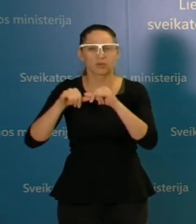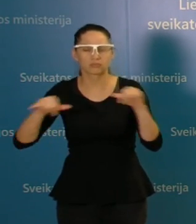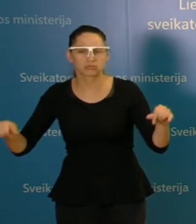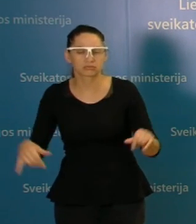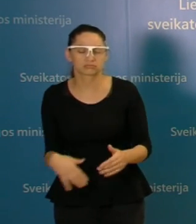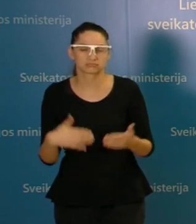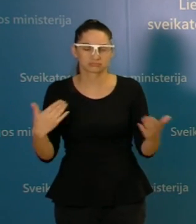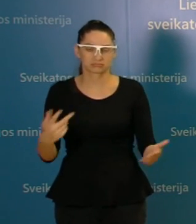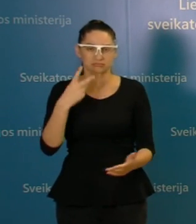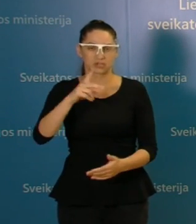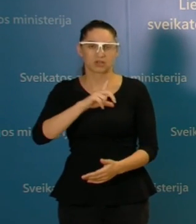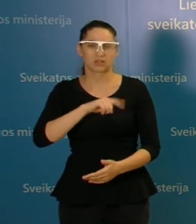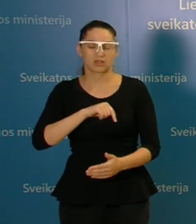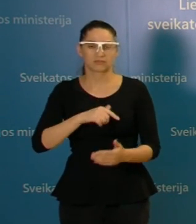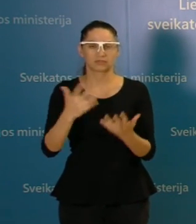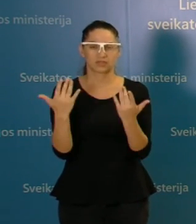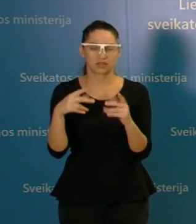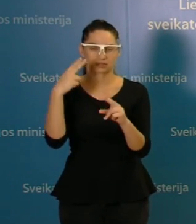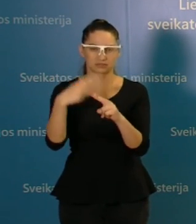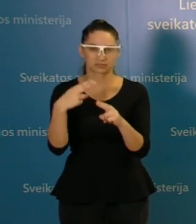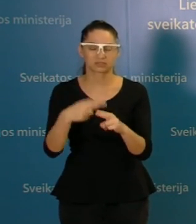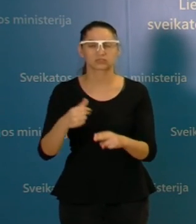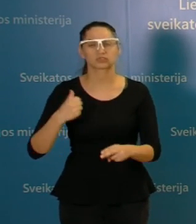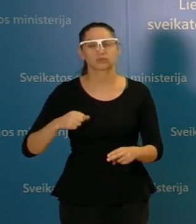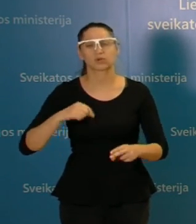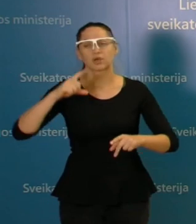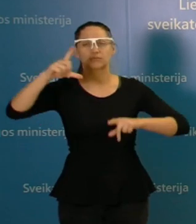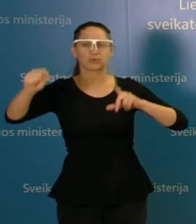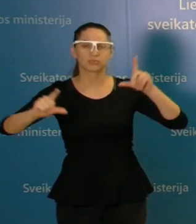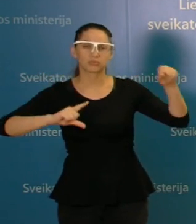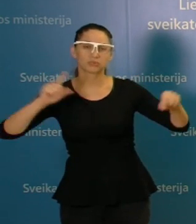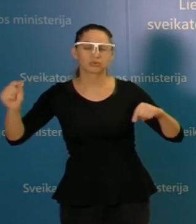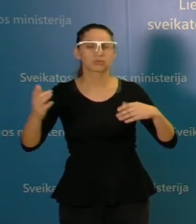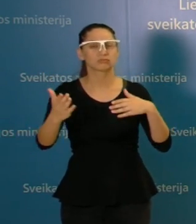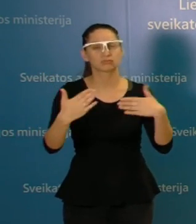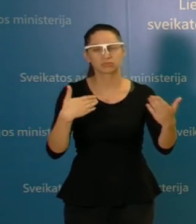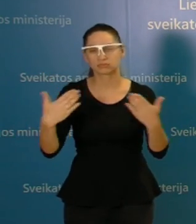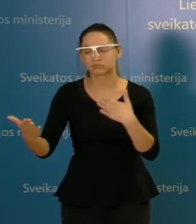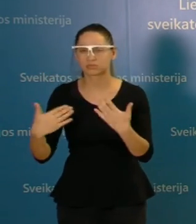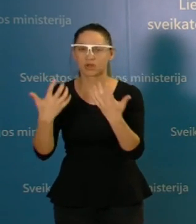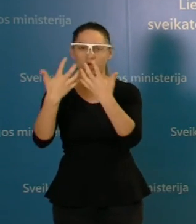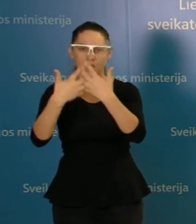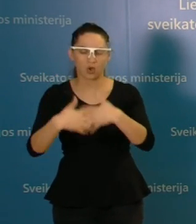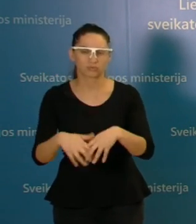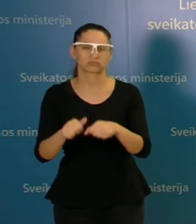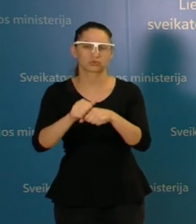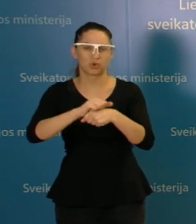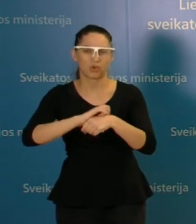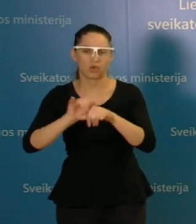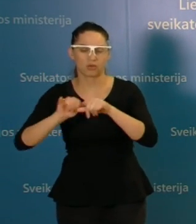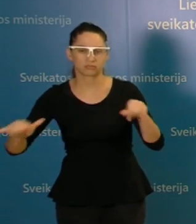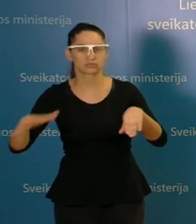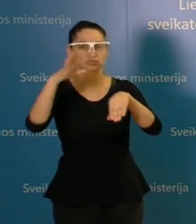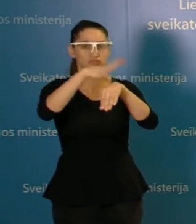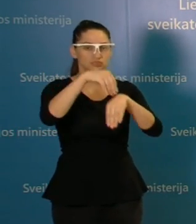laikinas dalykas. Ir jeigu žmonės keliauja, juda, bendrauja, lyga plinta. Jis plis ir švedi, jis